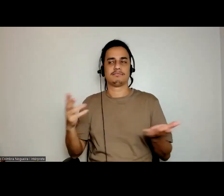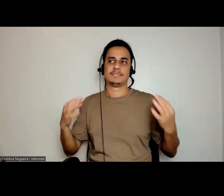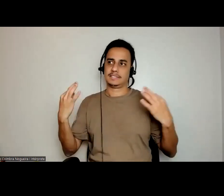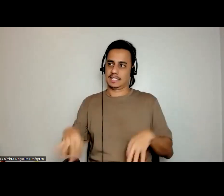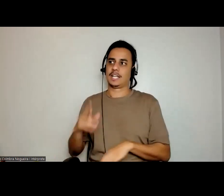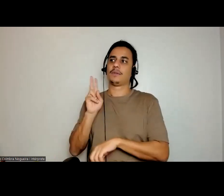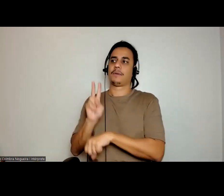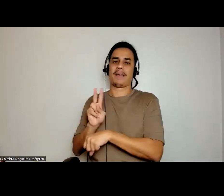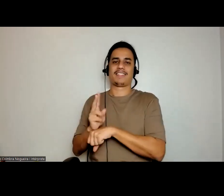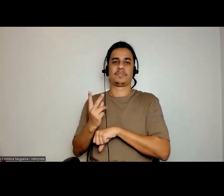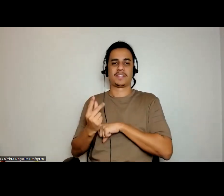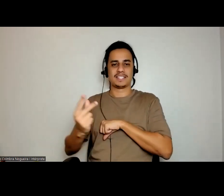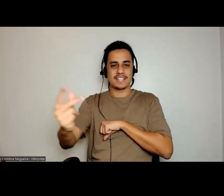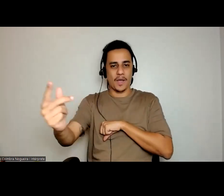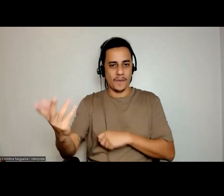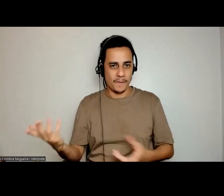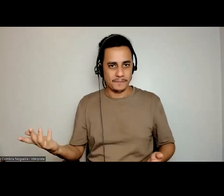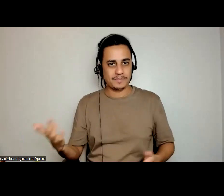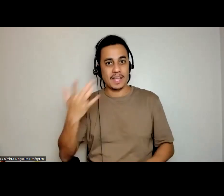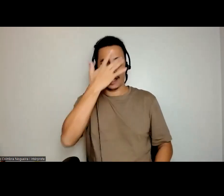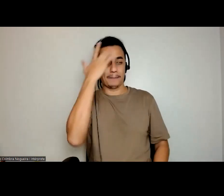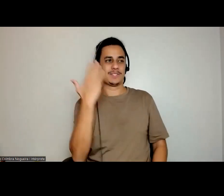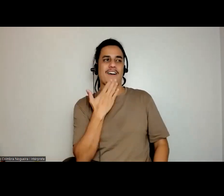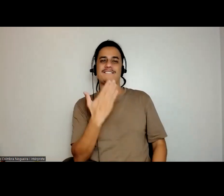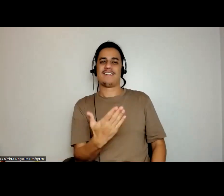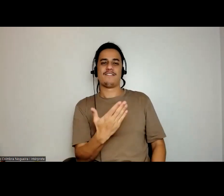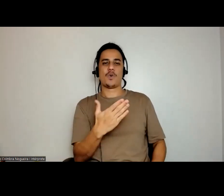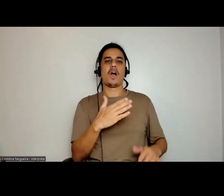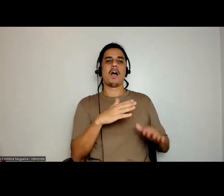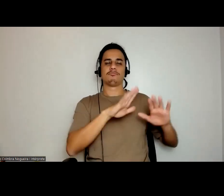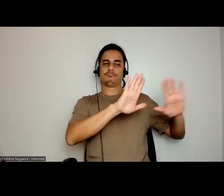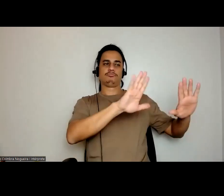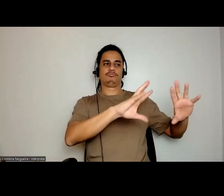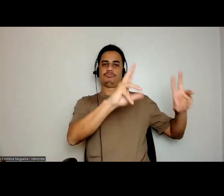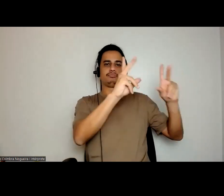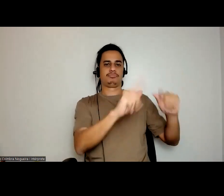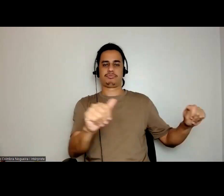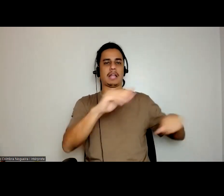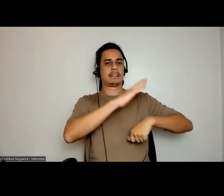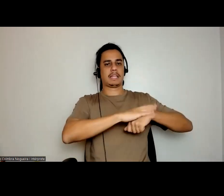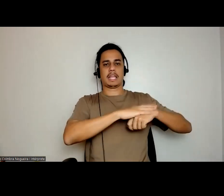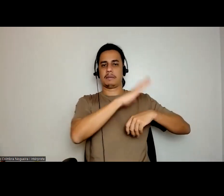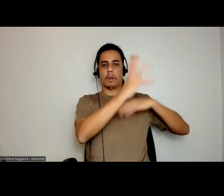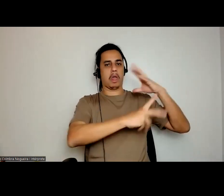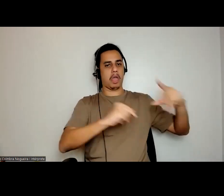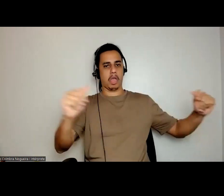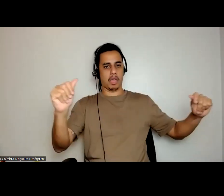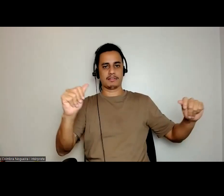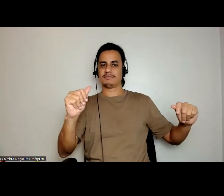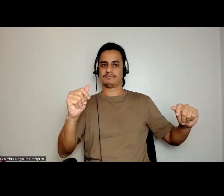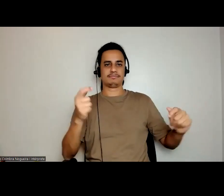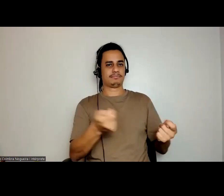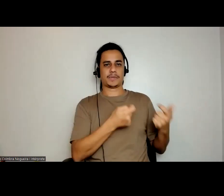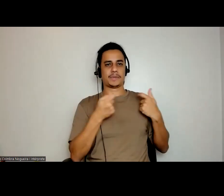da manutenção, aqueles que são a favor de que o manto fique in natura, e com o tempo leve, vai ser a